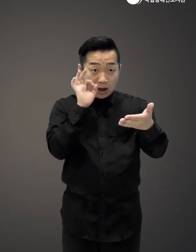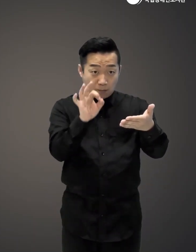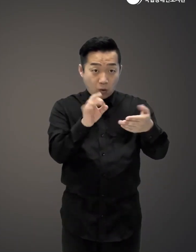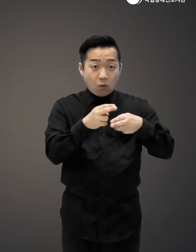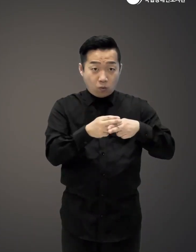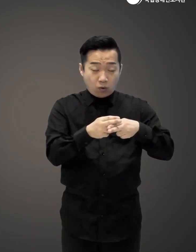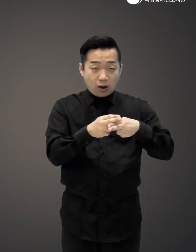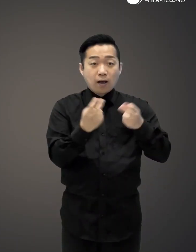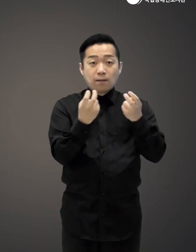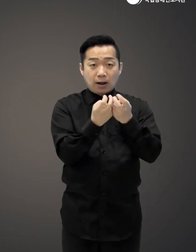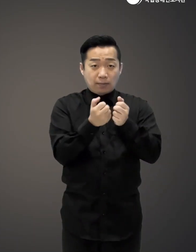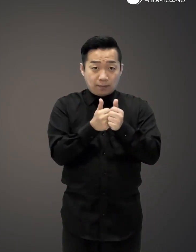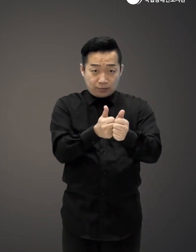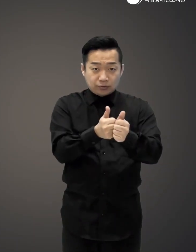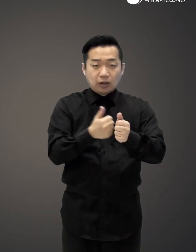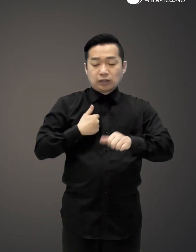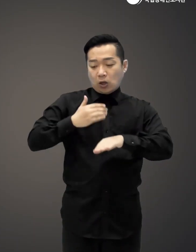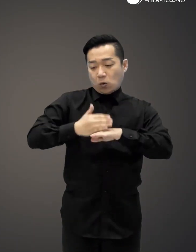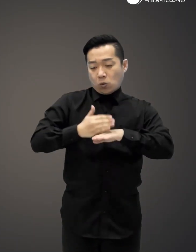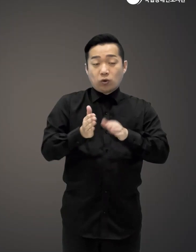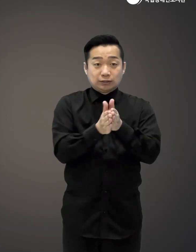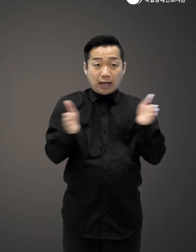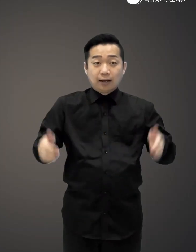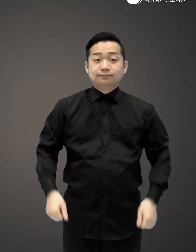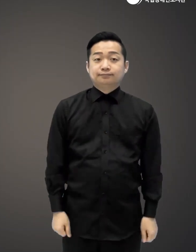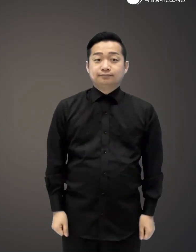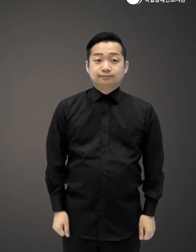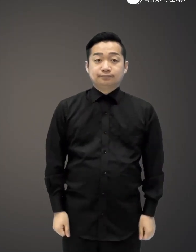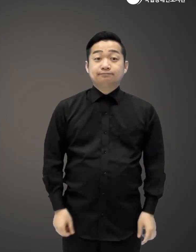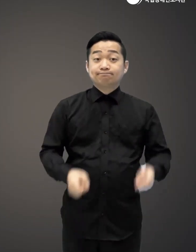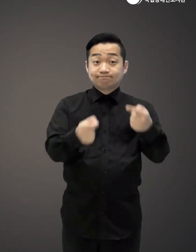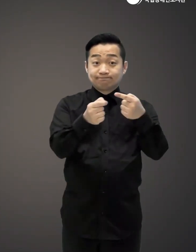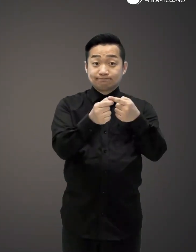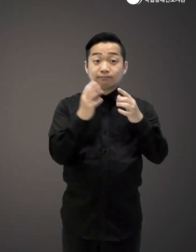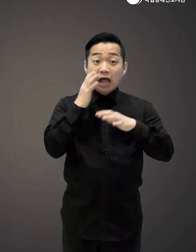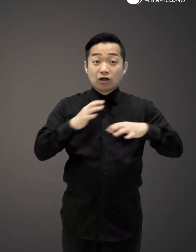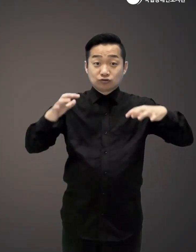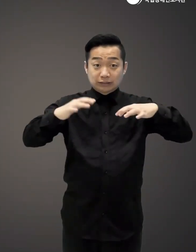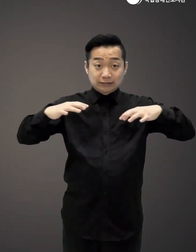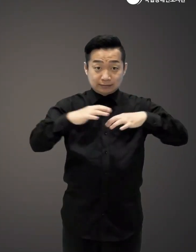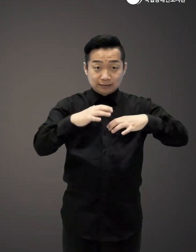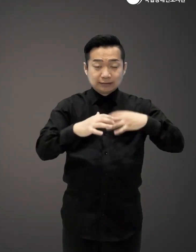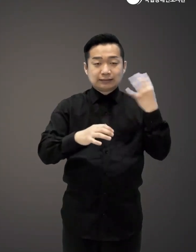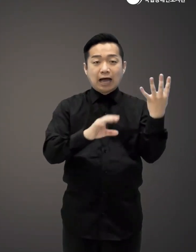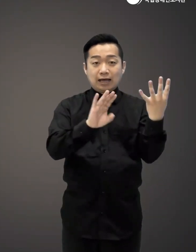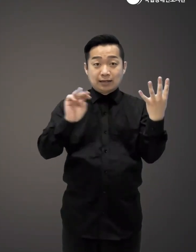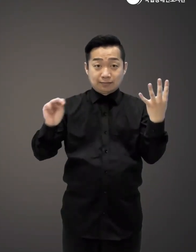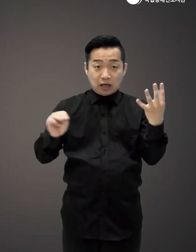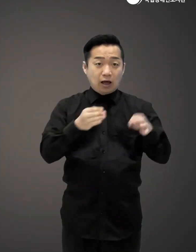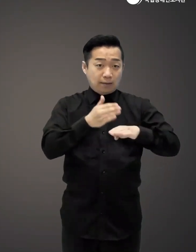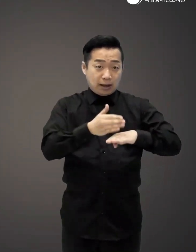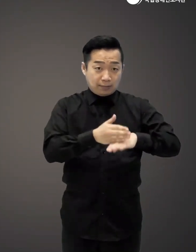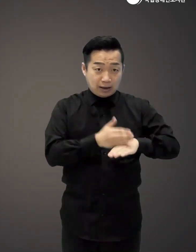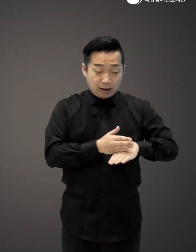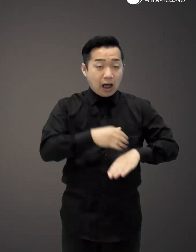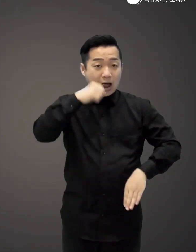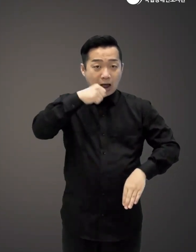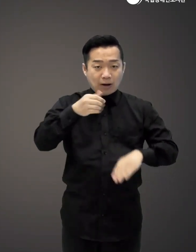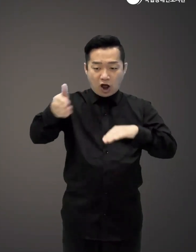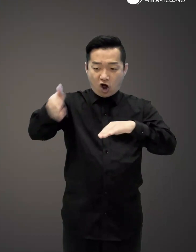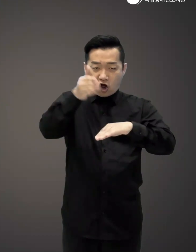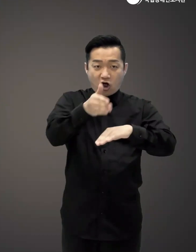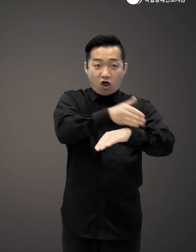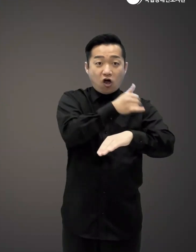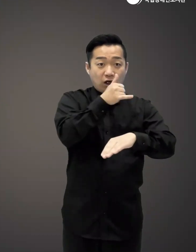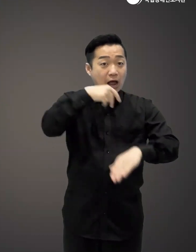레시피를 그대로 따라 손질하기 시작했습니다 1. 배추김치는 4cm 길이로 썰고 양파는 굵게